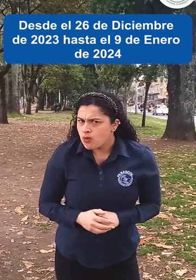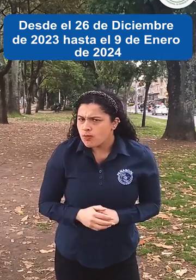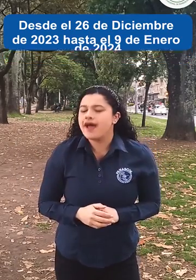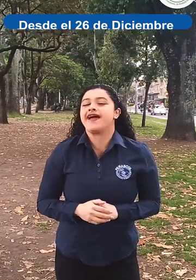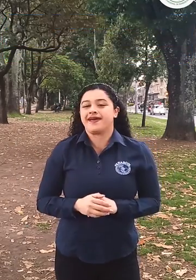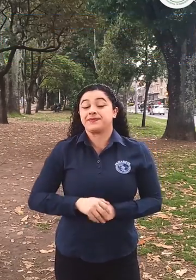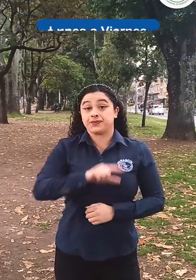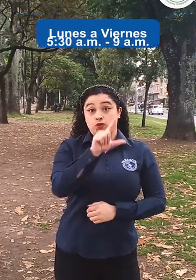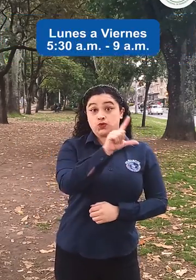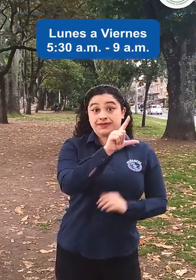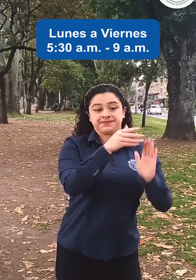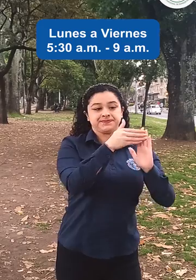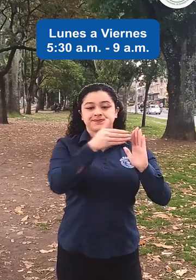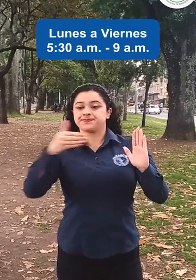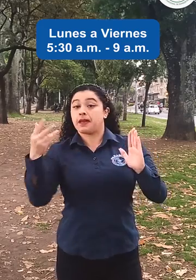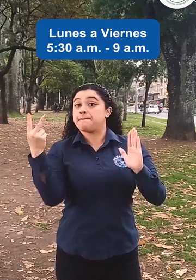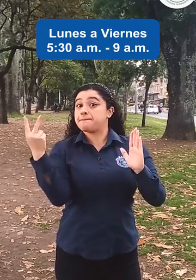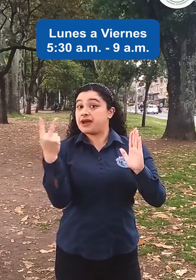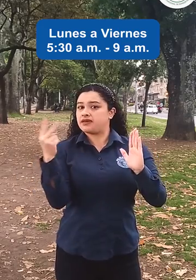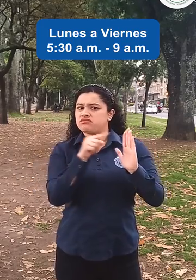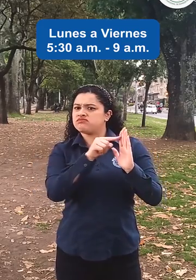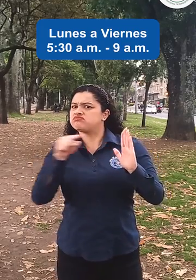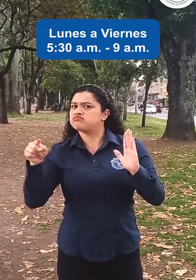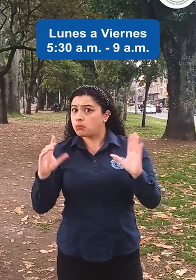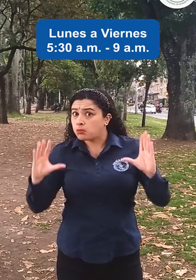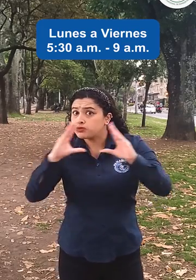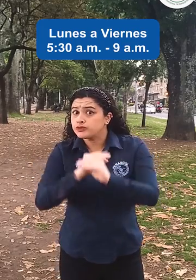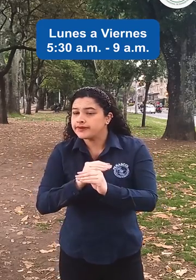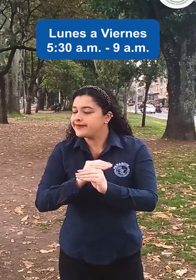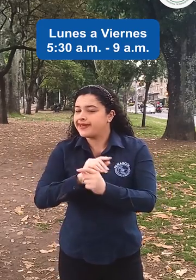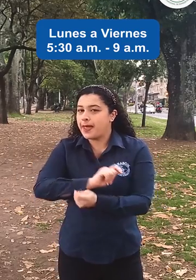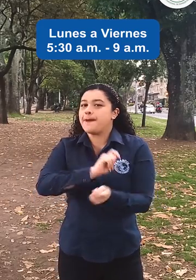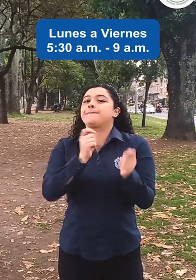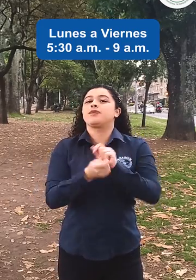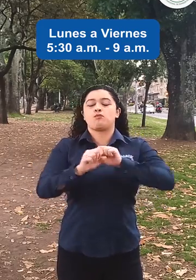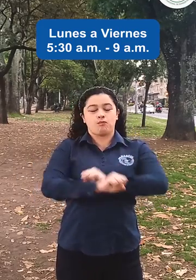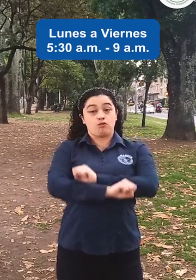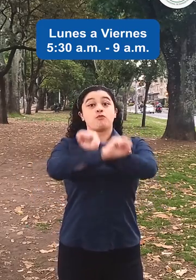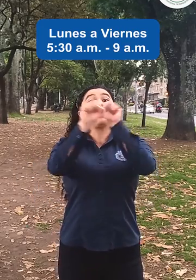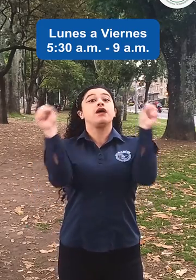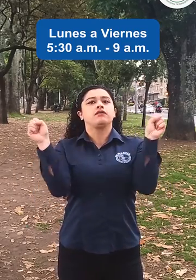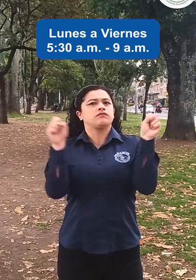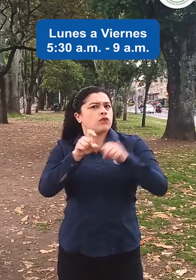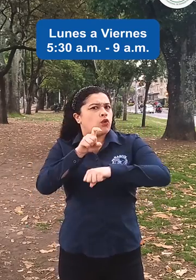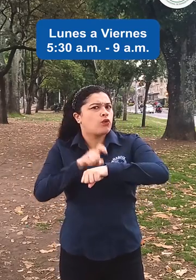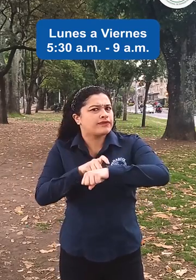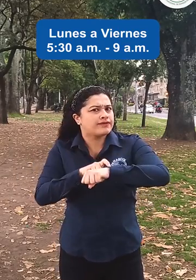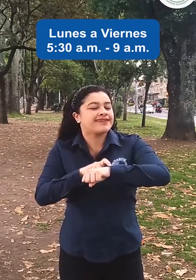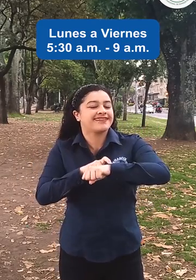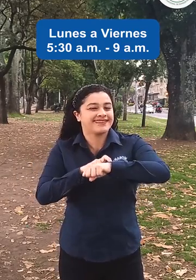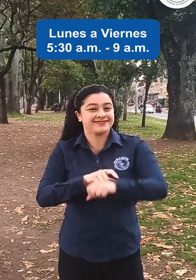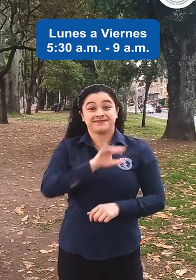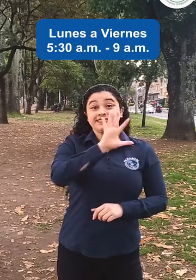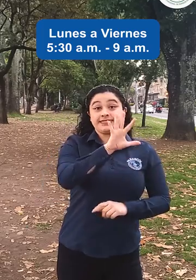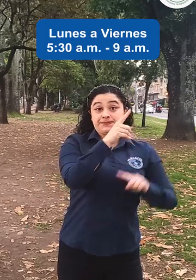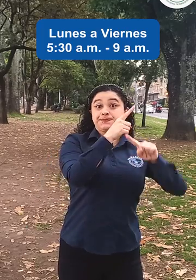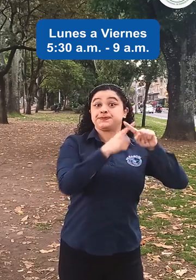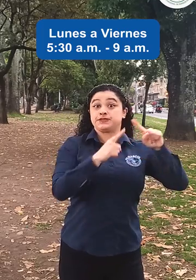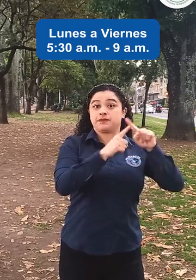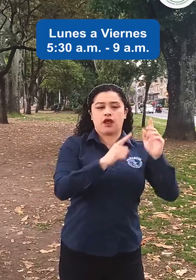la emisión que contará con el servicio de interpretación será la de la mañana, que es desde las 5 y 30 hasta las 9